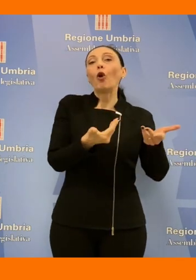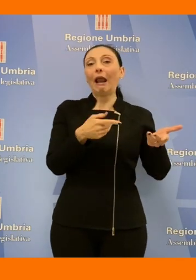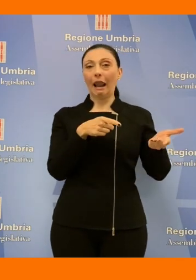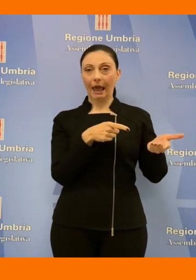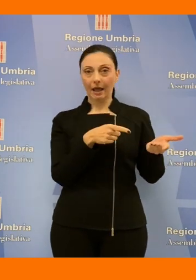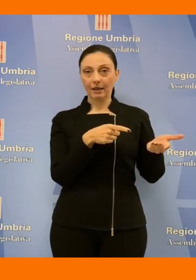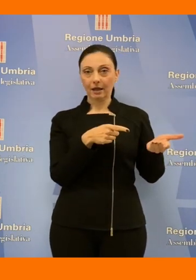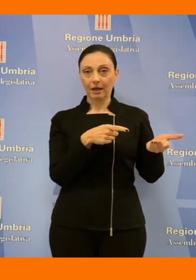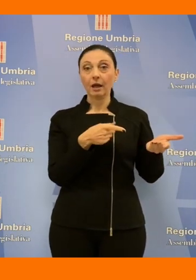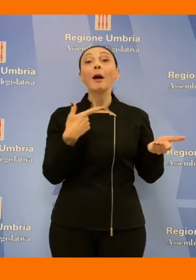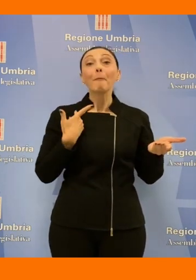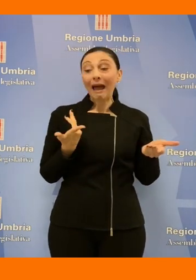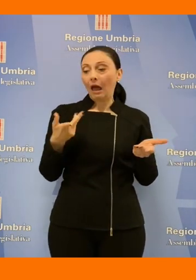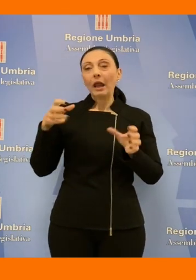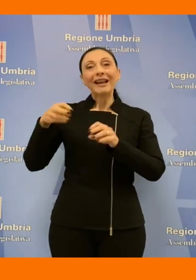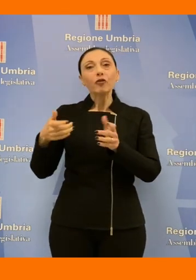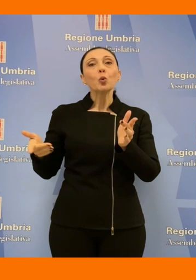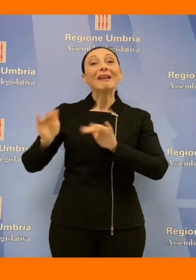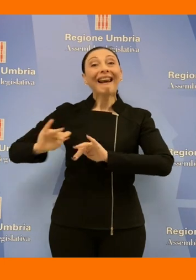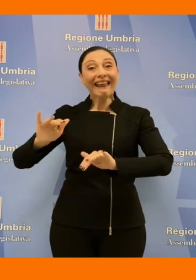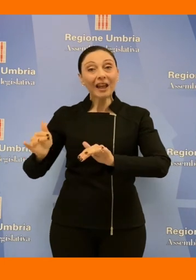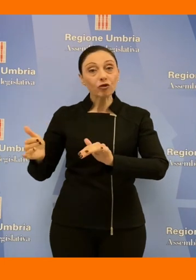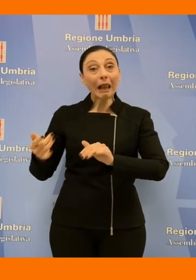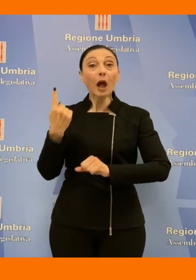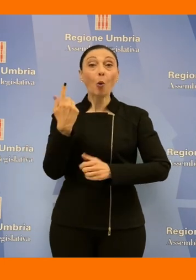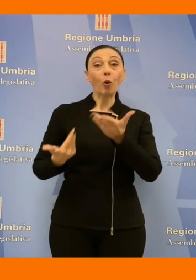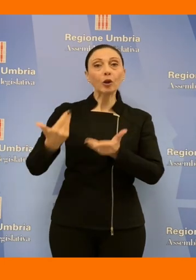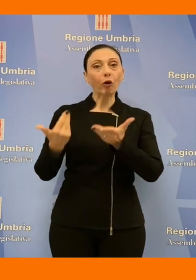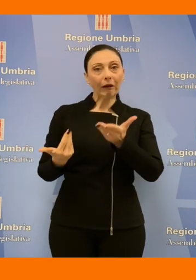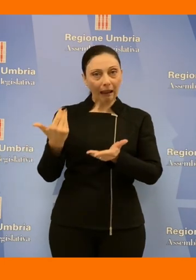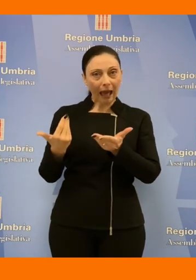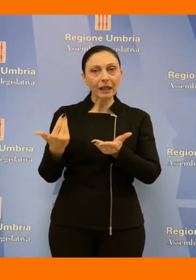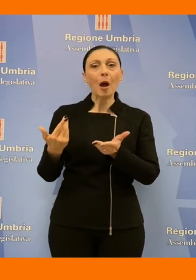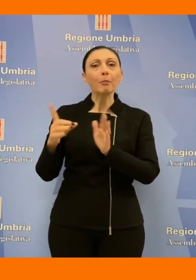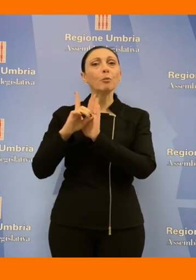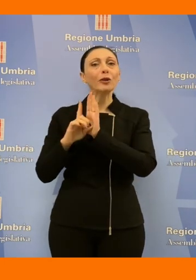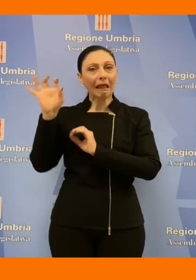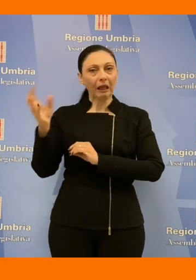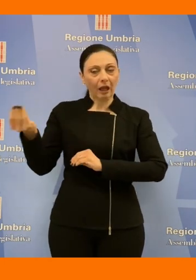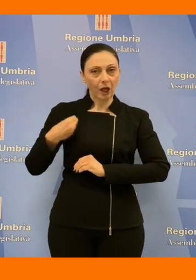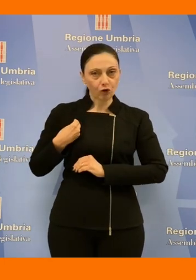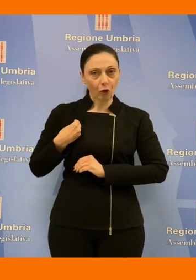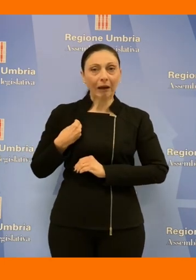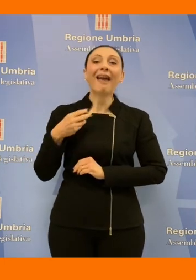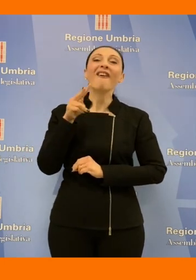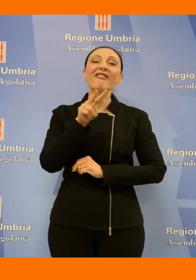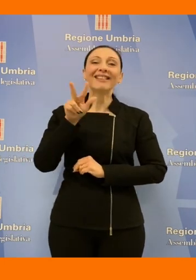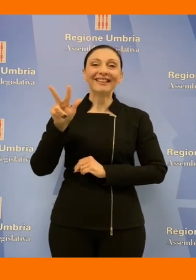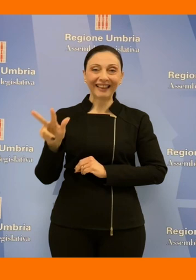rifiuti riciclati questi sono dati che ci ha fornito la regione porta invece un guadagno di 23 euro a tonnellata oggi già